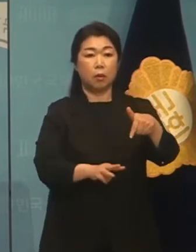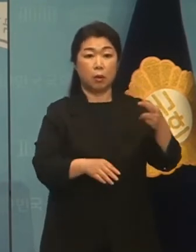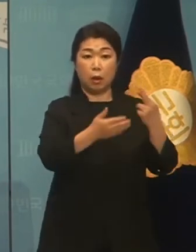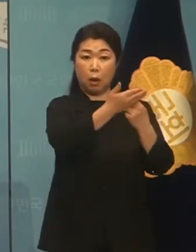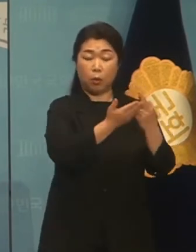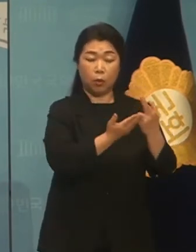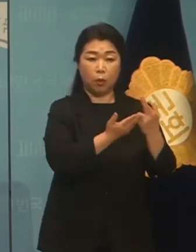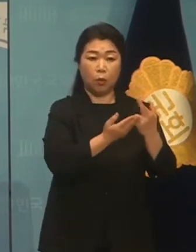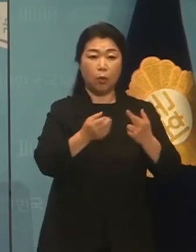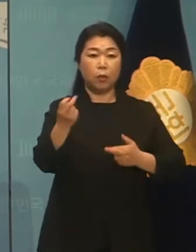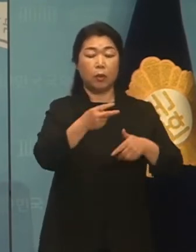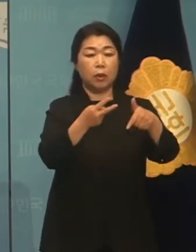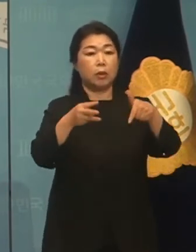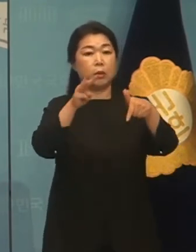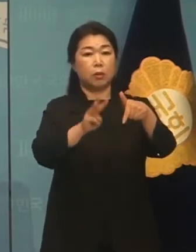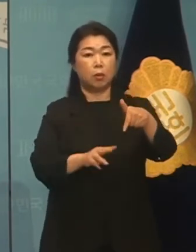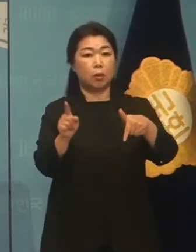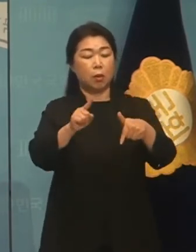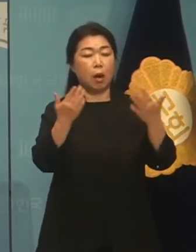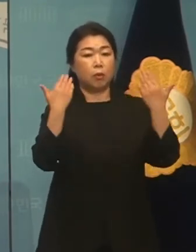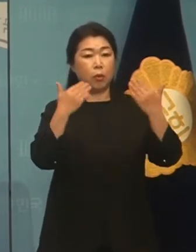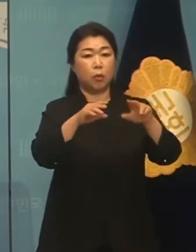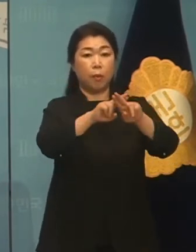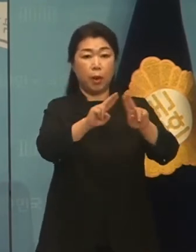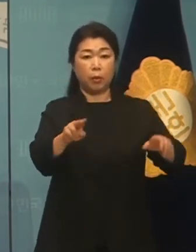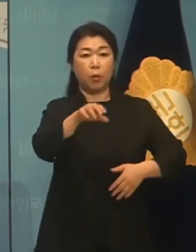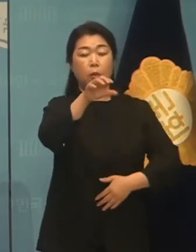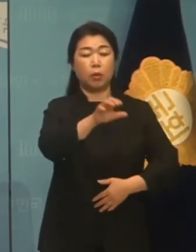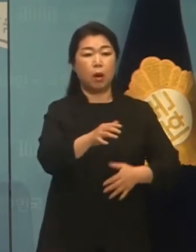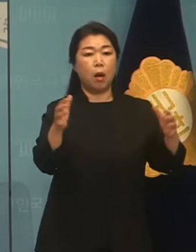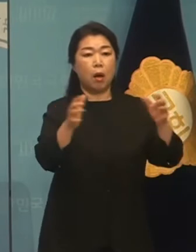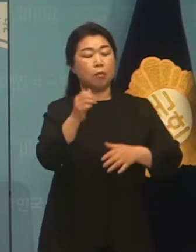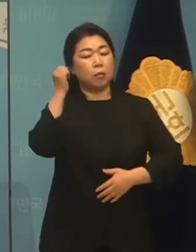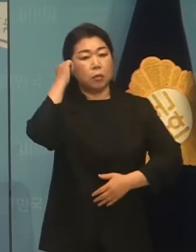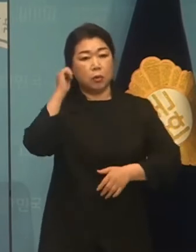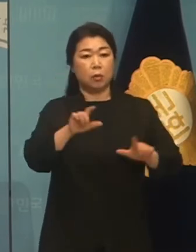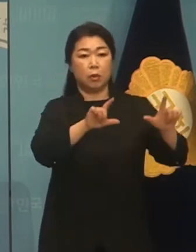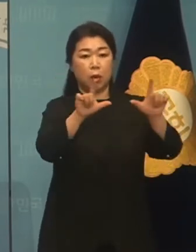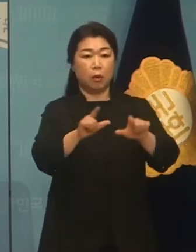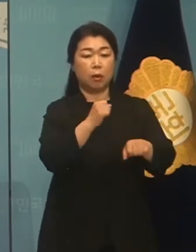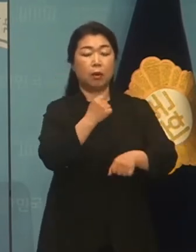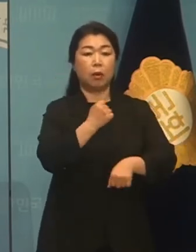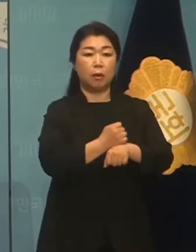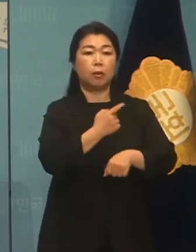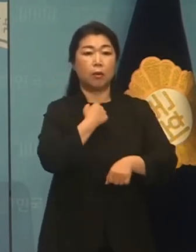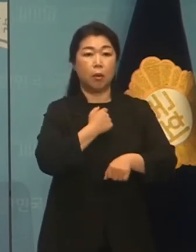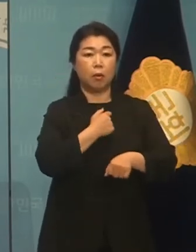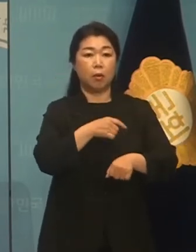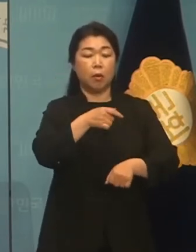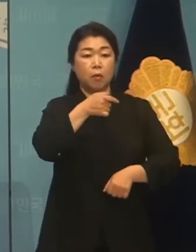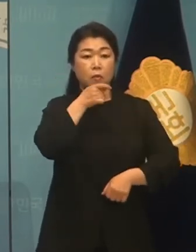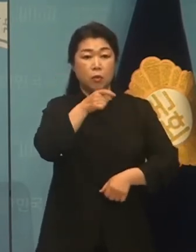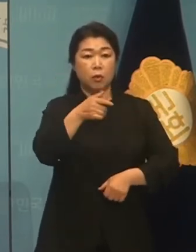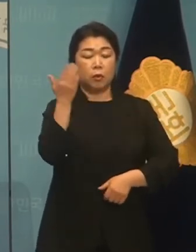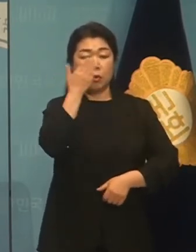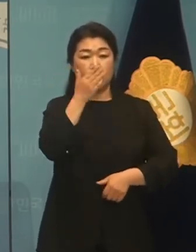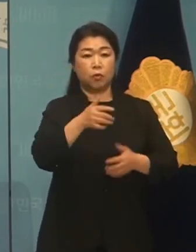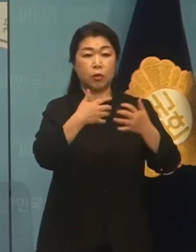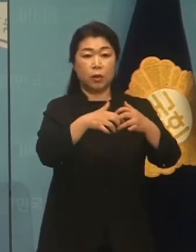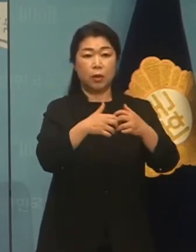폐교에서 협숙 생활을 해온 건축이 판매업체와 업체